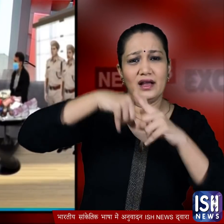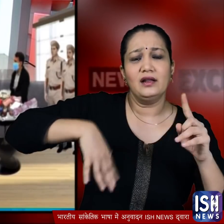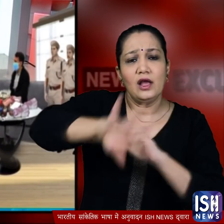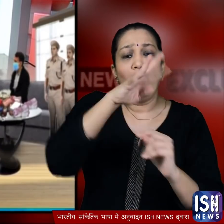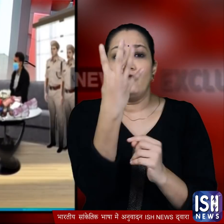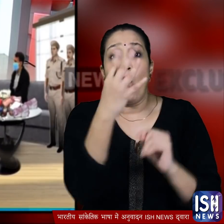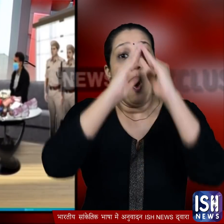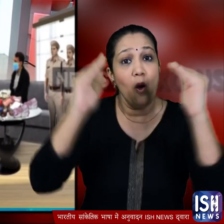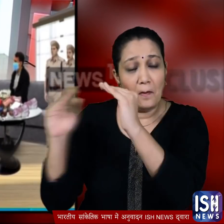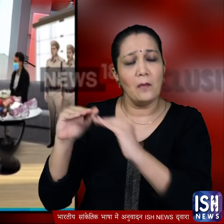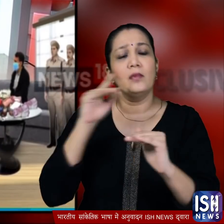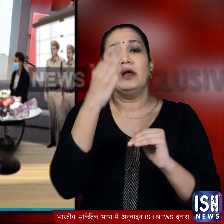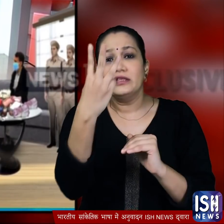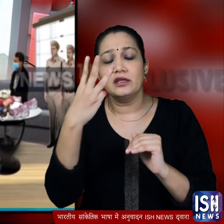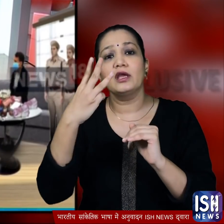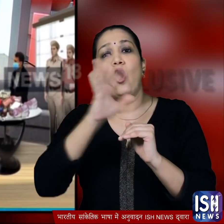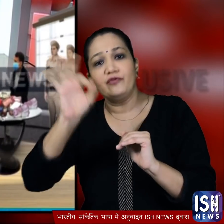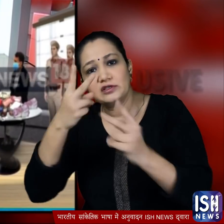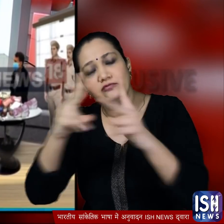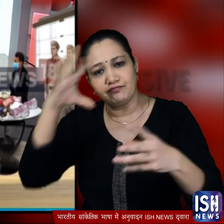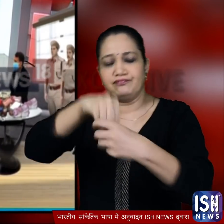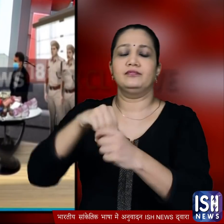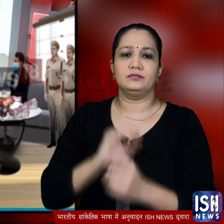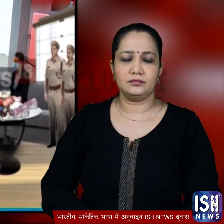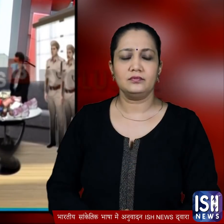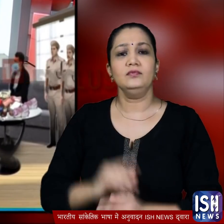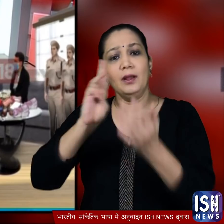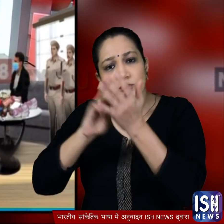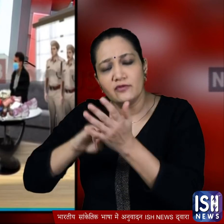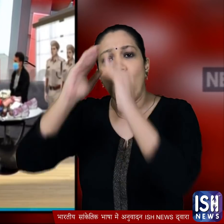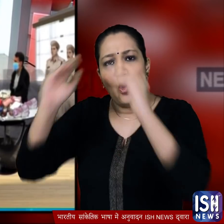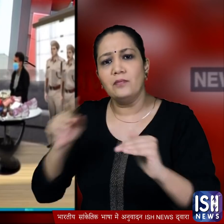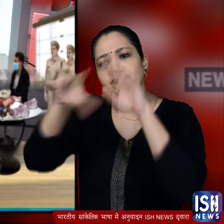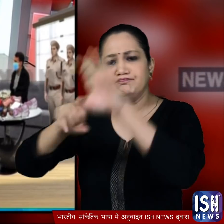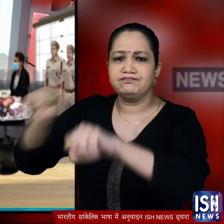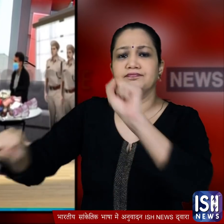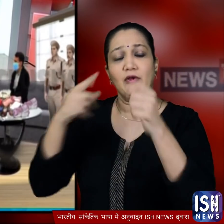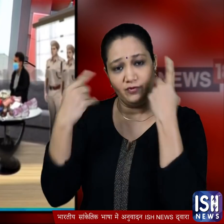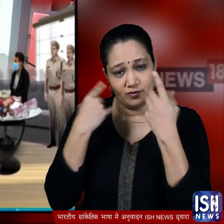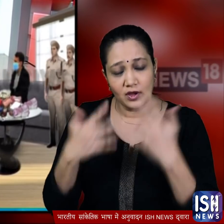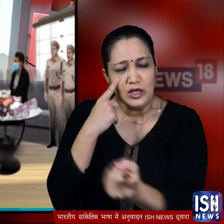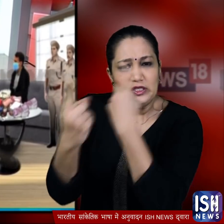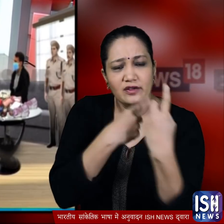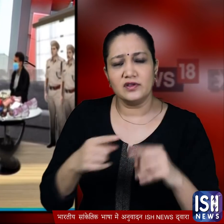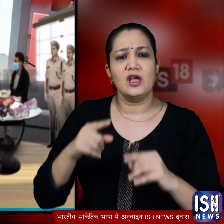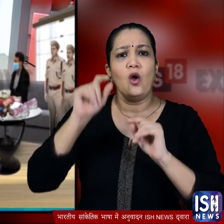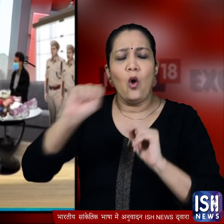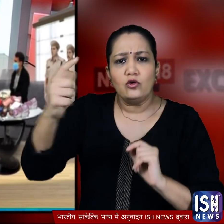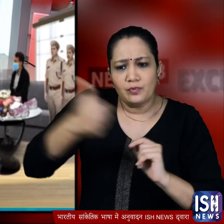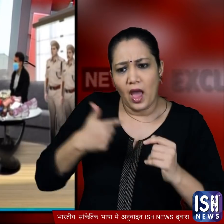घर समेत तीन ठिकाने शामिल इसके लावा मुझवर पूर में भी उनके ठिकानों पर रेट पड़ी उन पर आए से अधिक संपत्ति के इस